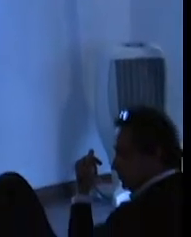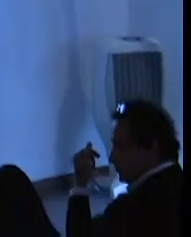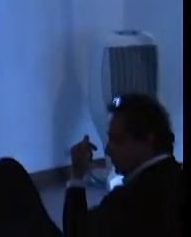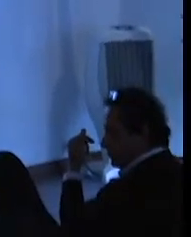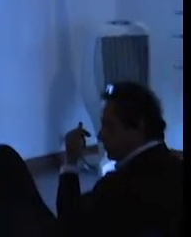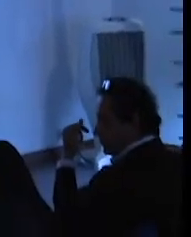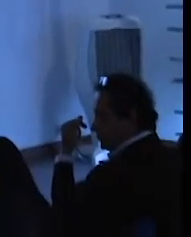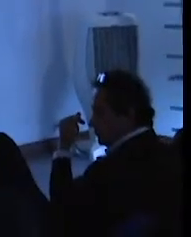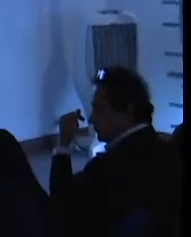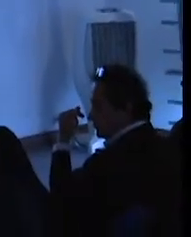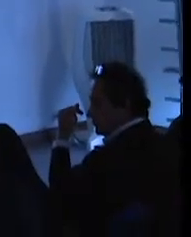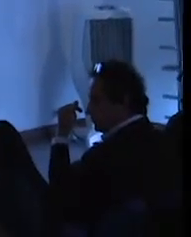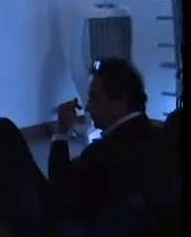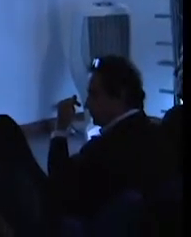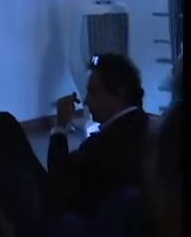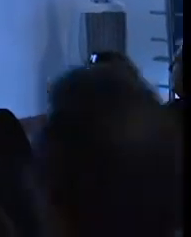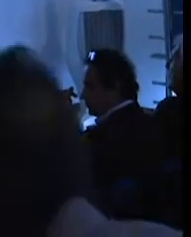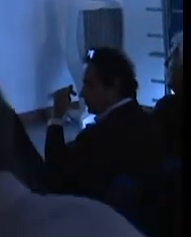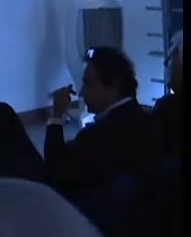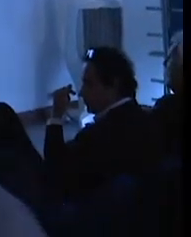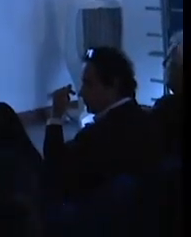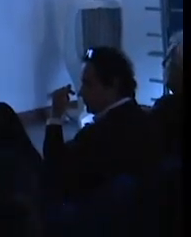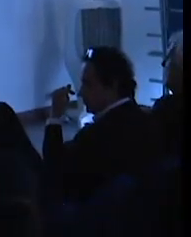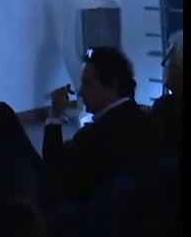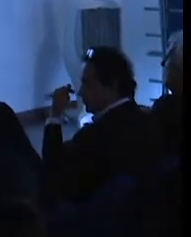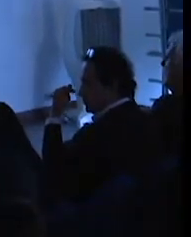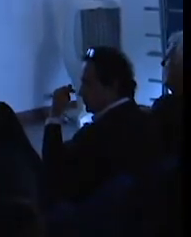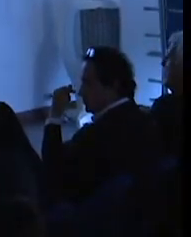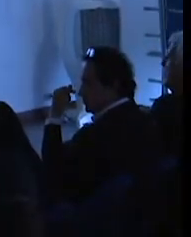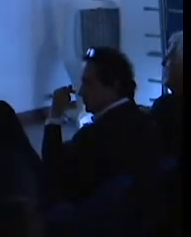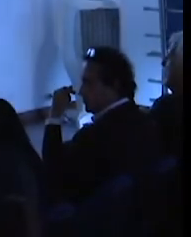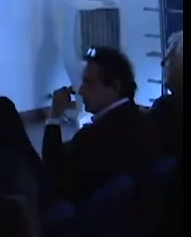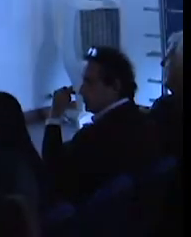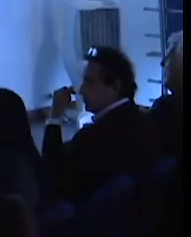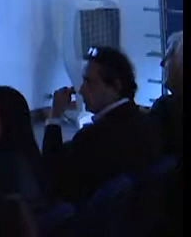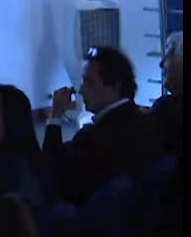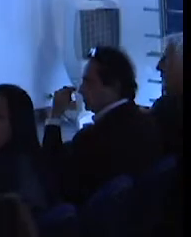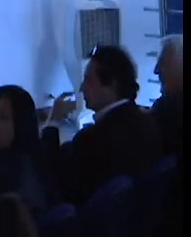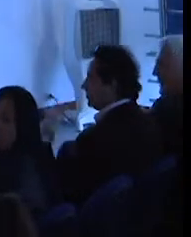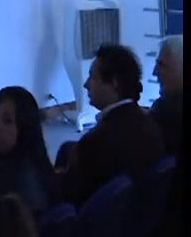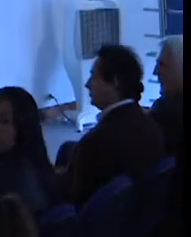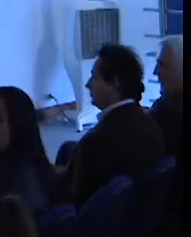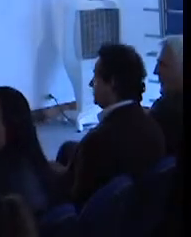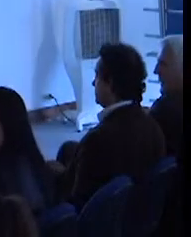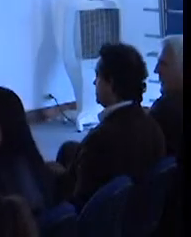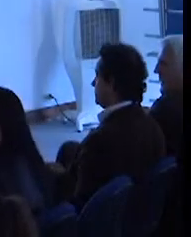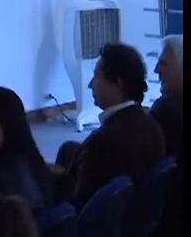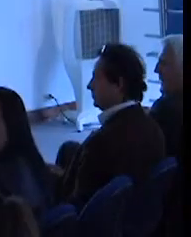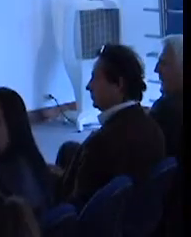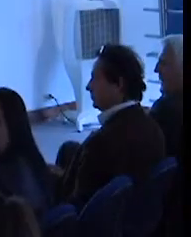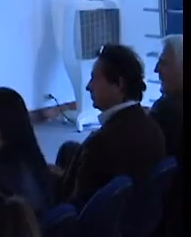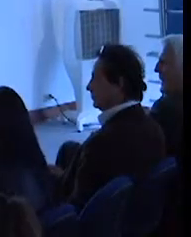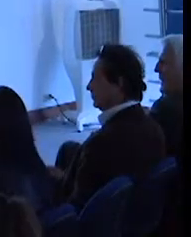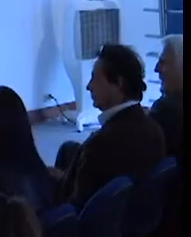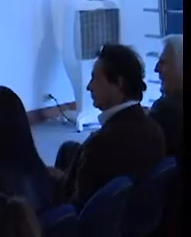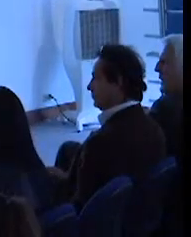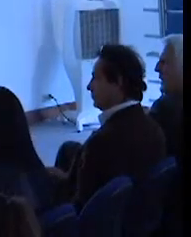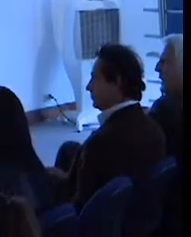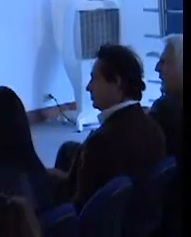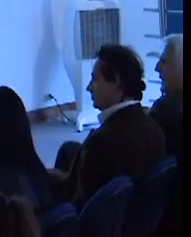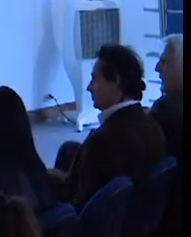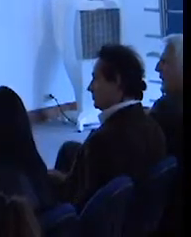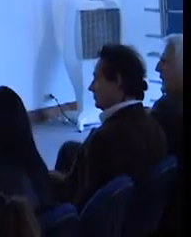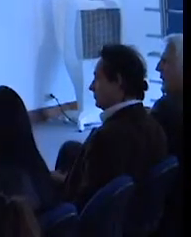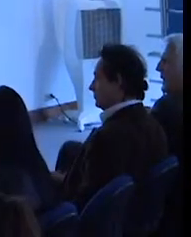Embajada de Francia posibilitó armar este evento para pensar